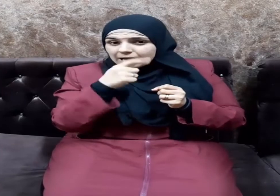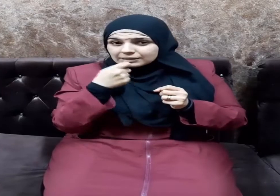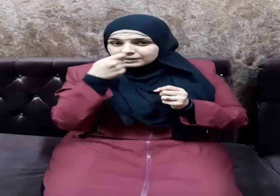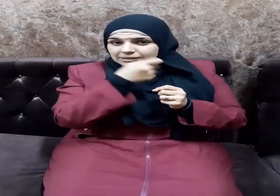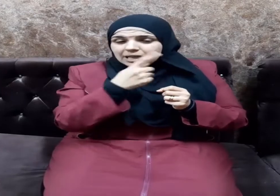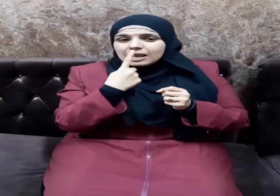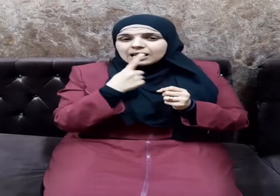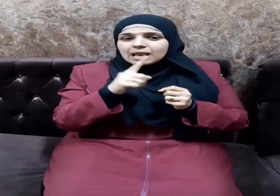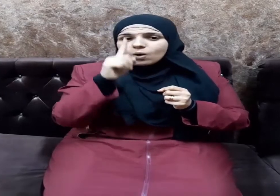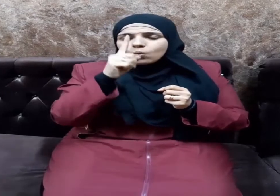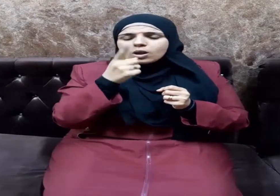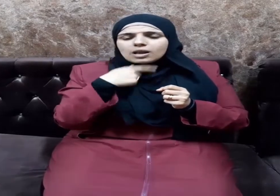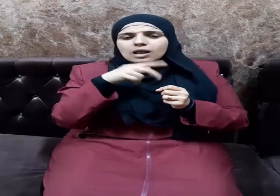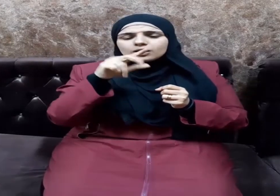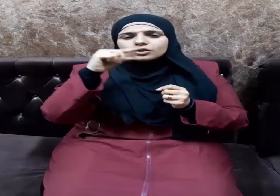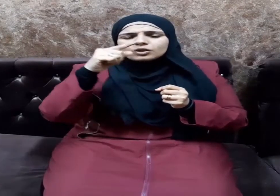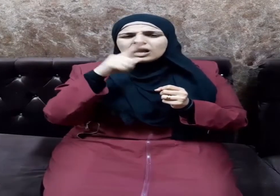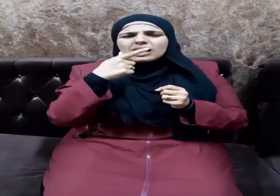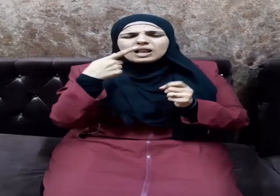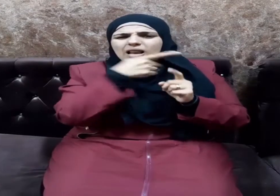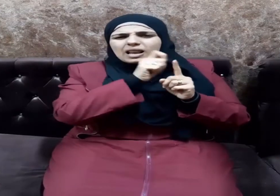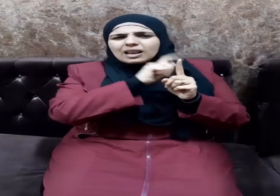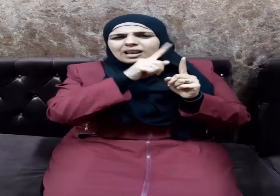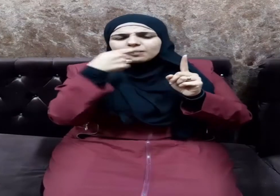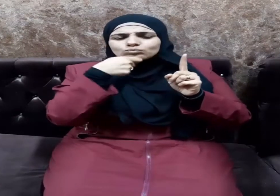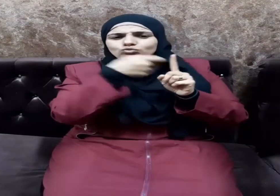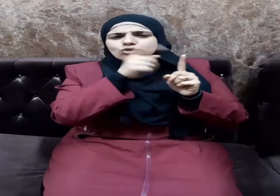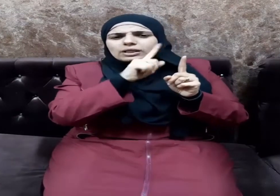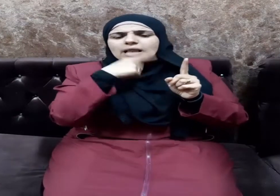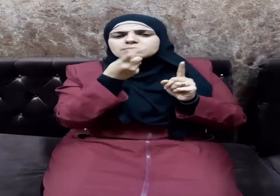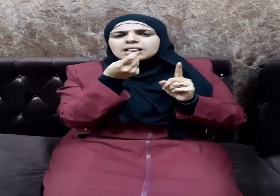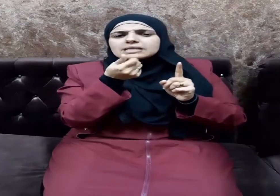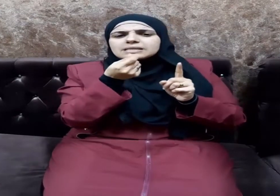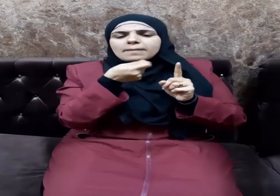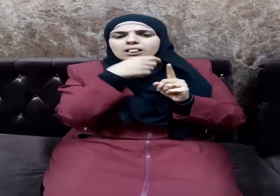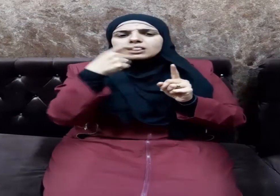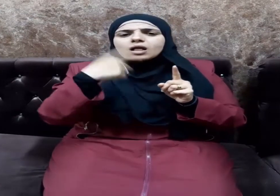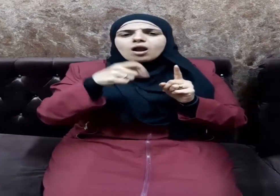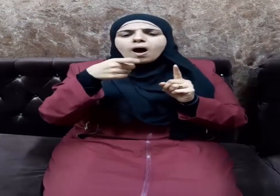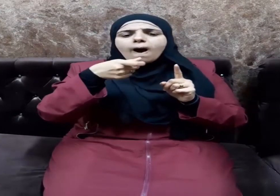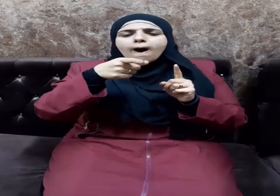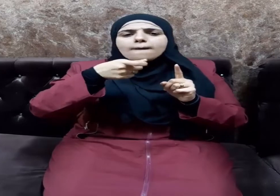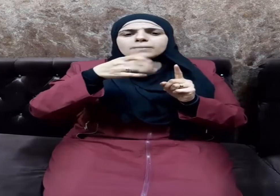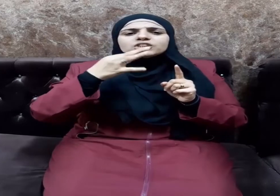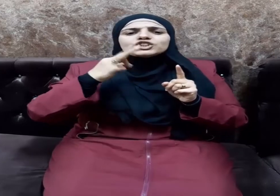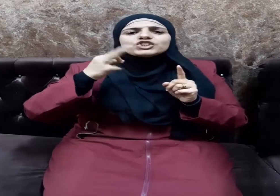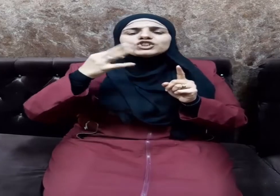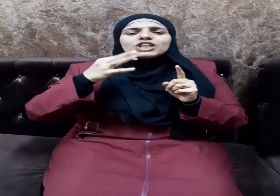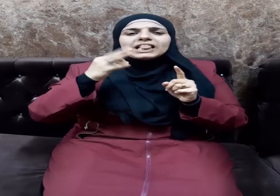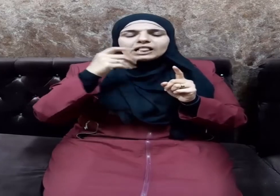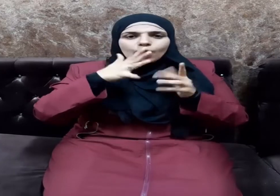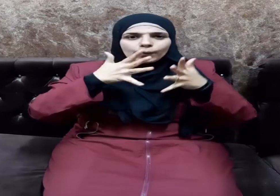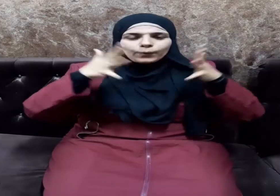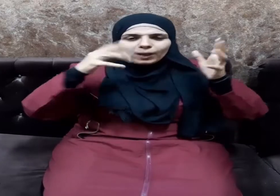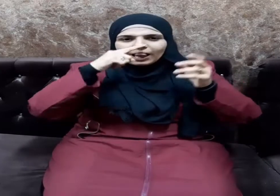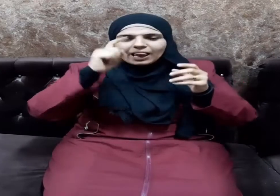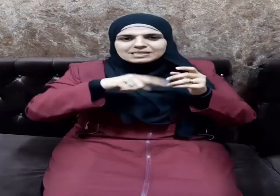لجينية أي أعطيك الثمن دراهم جديدة ناصعة البياض